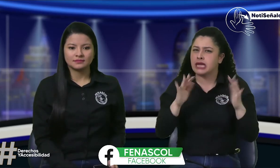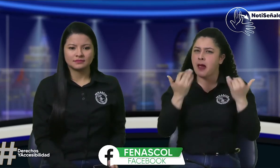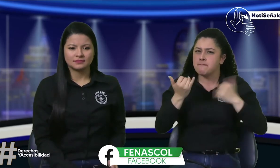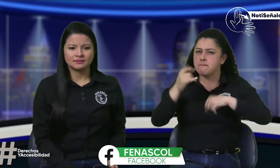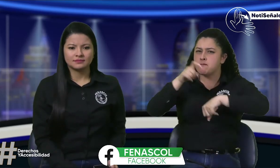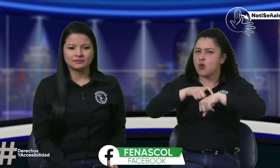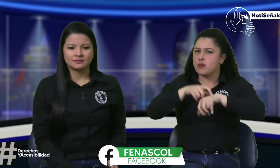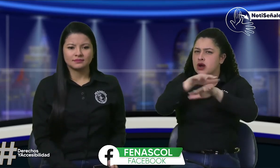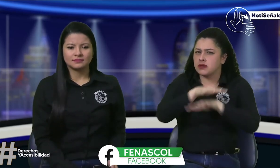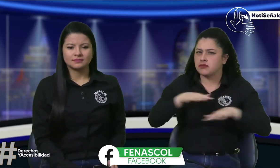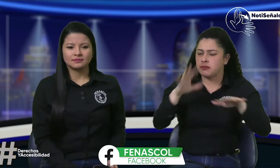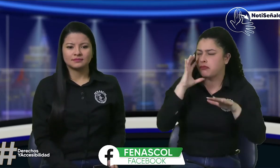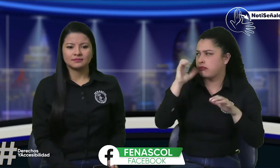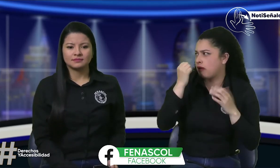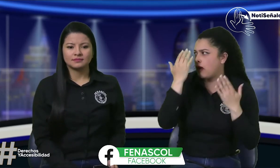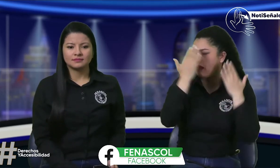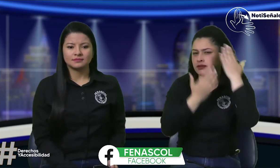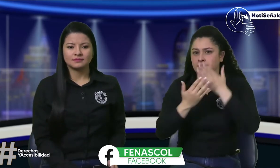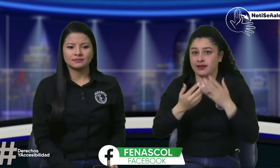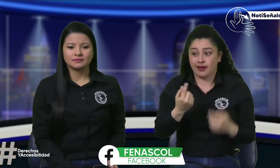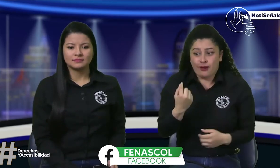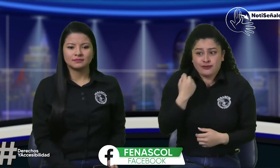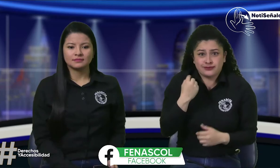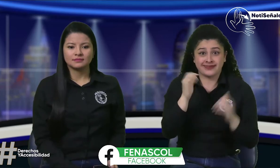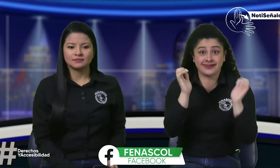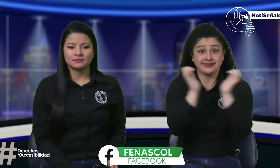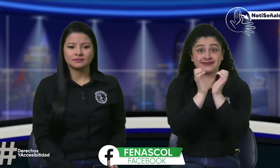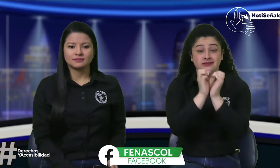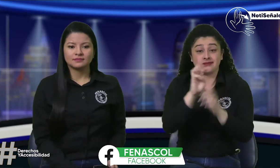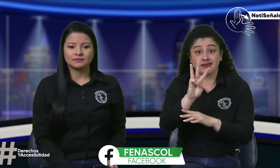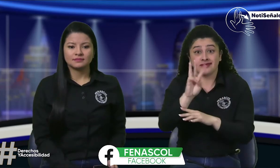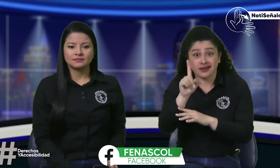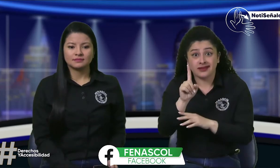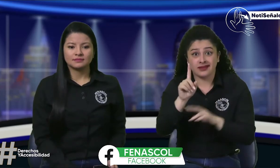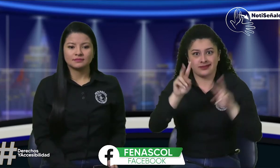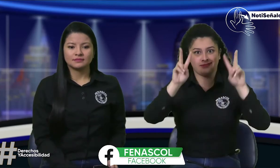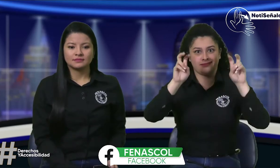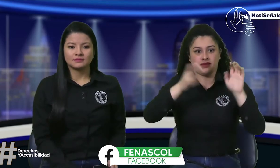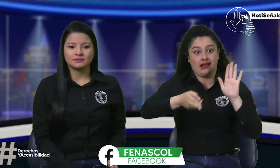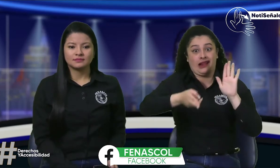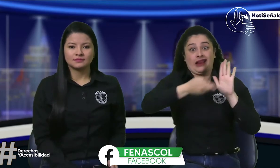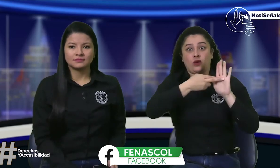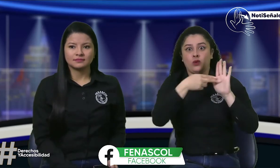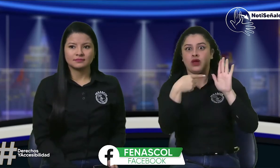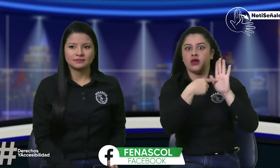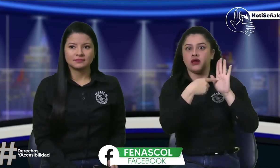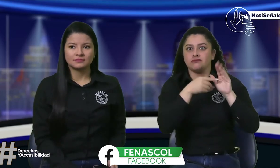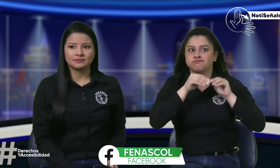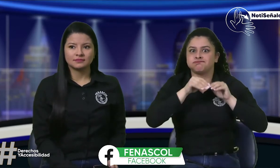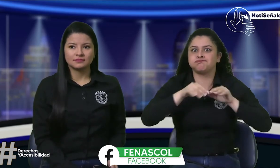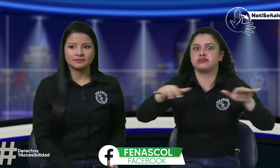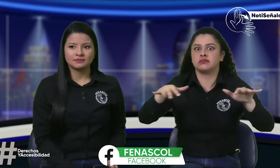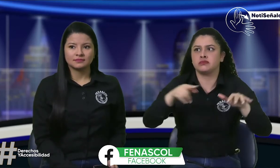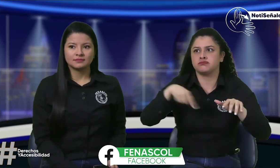dicen es un poco diferente análisis que analizan que el 31 de mayo pues salió la resolución